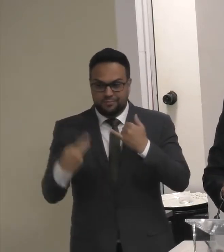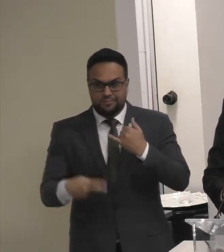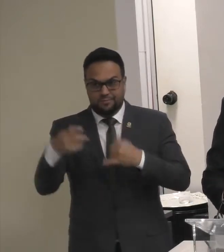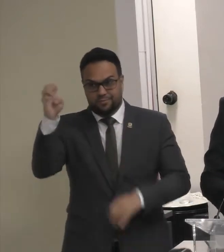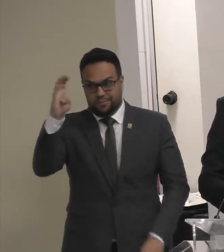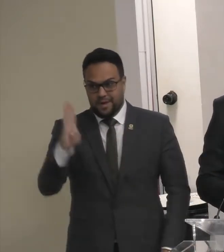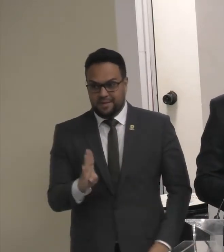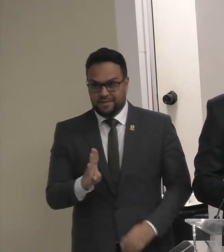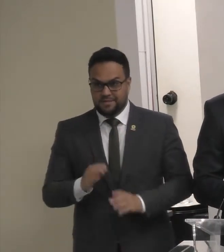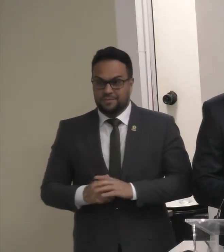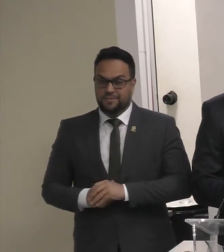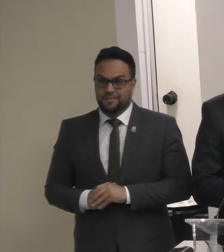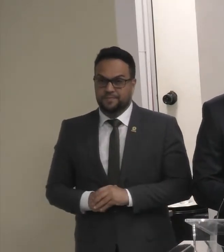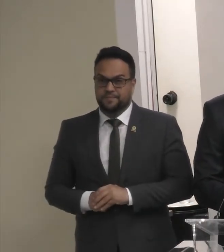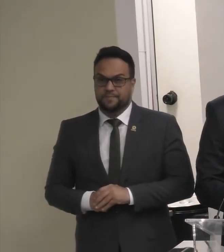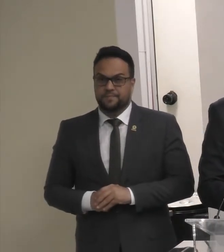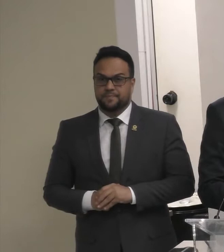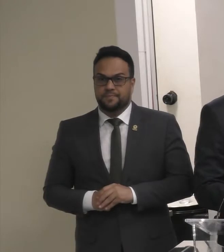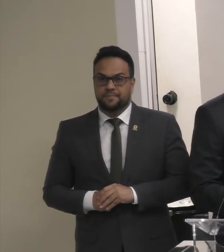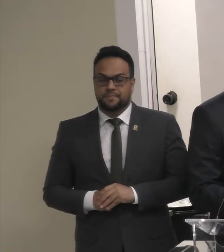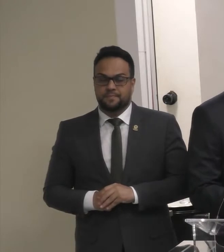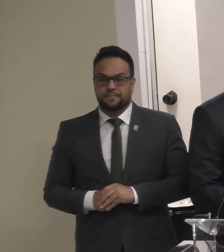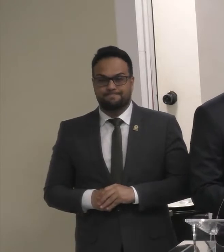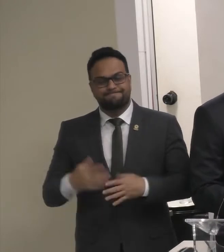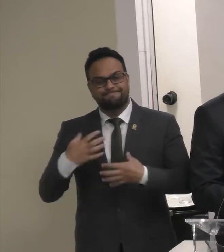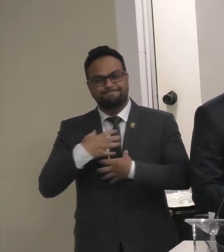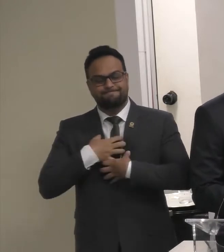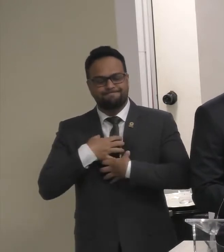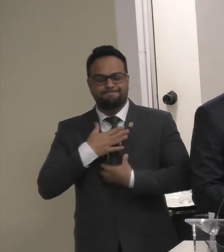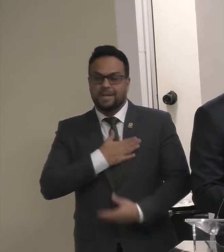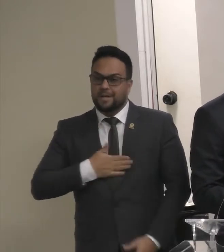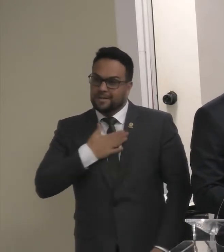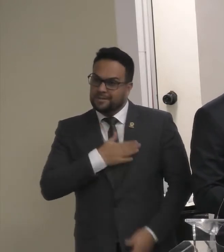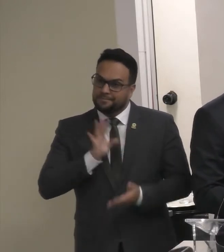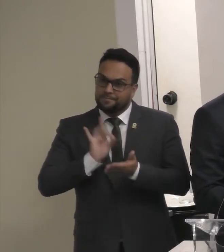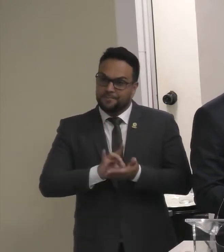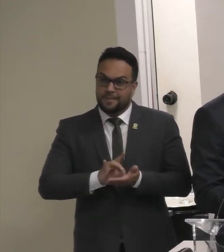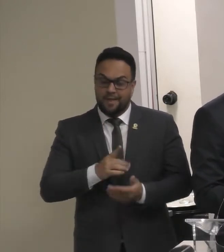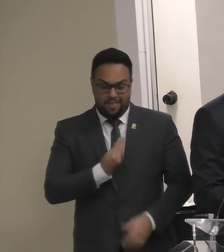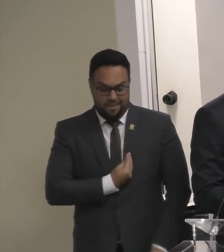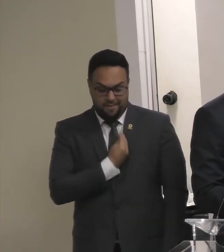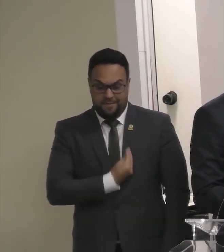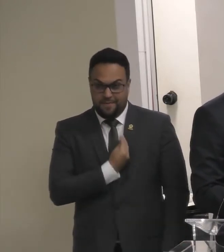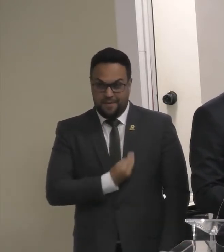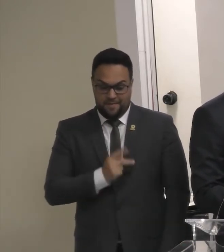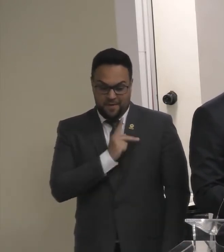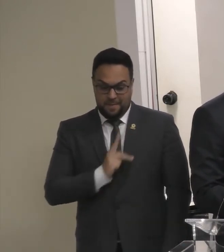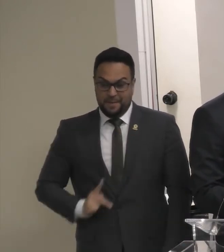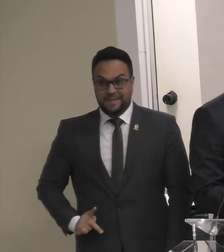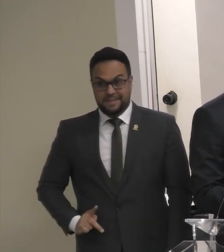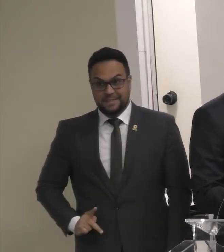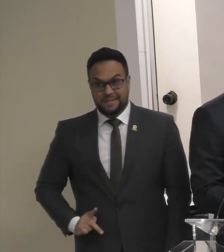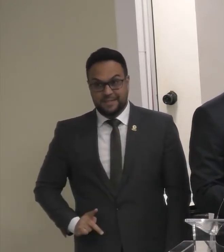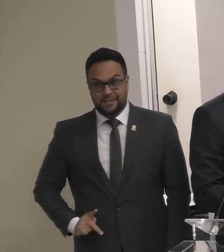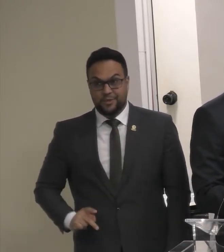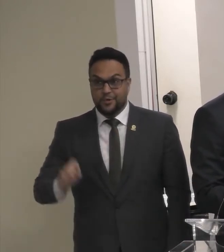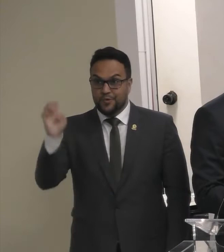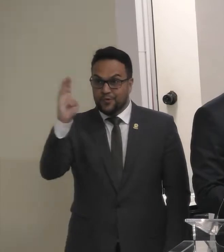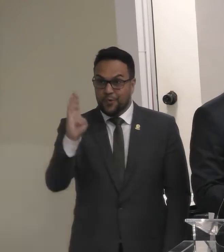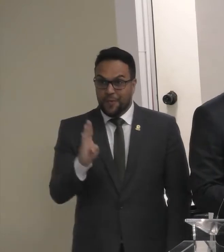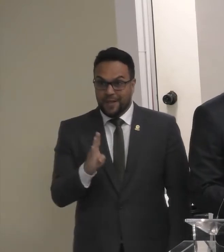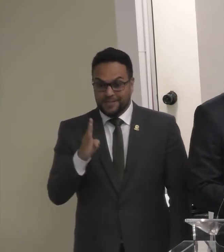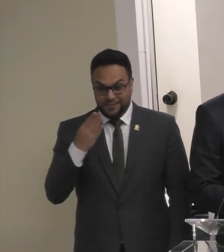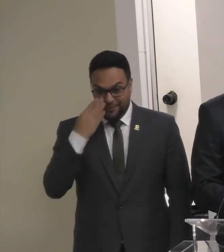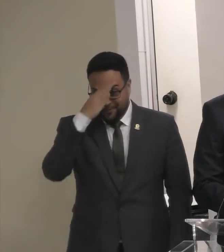É uma imensa Satisfação Ter a presença Do presidente Da república Ao